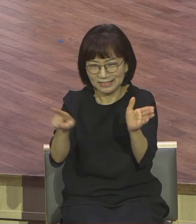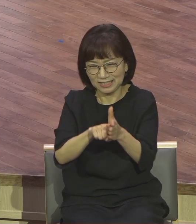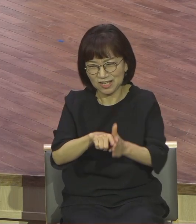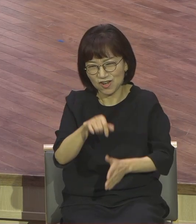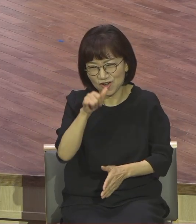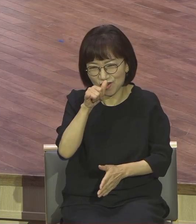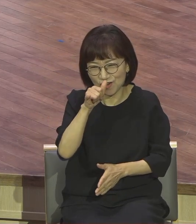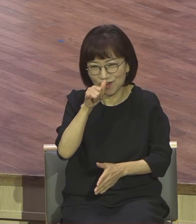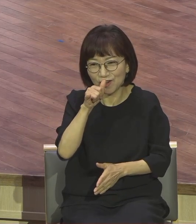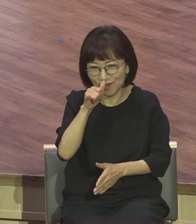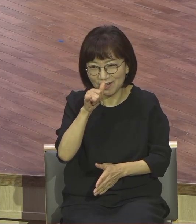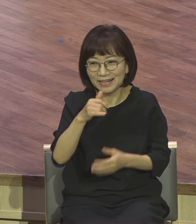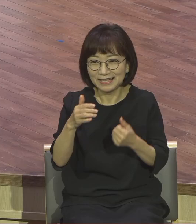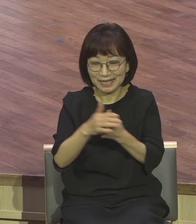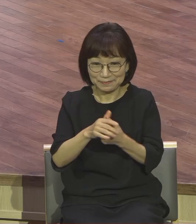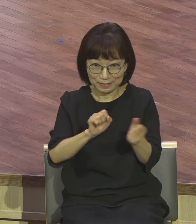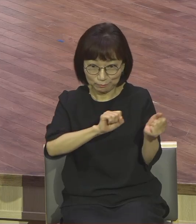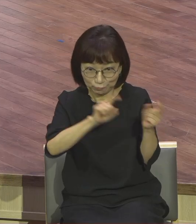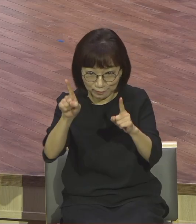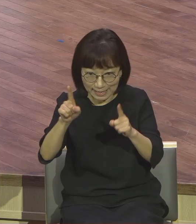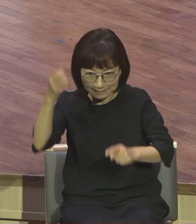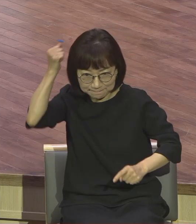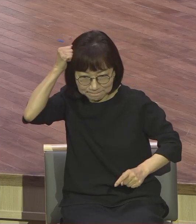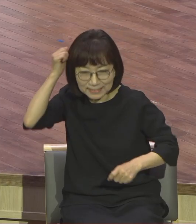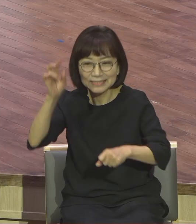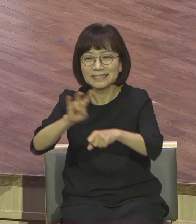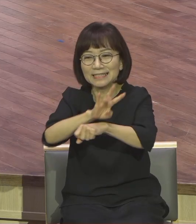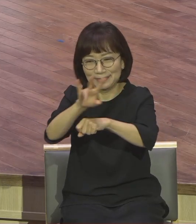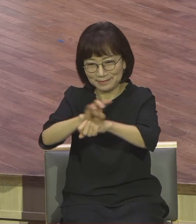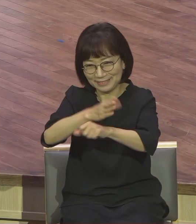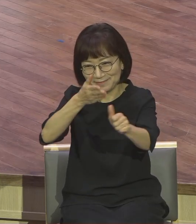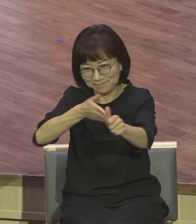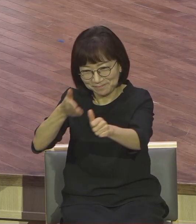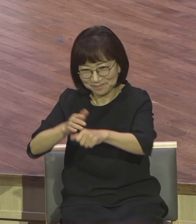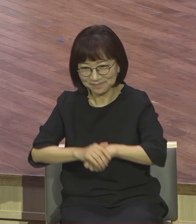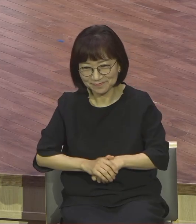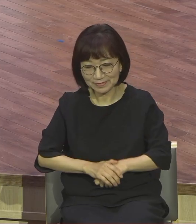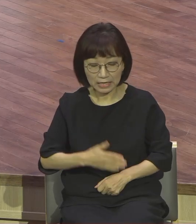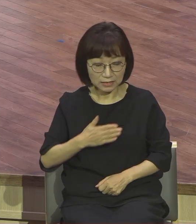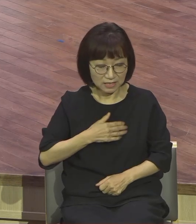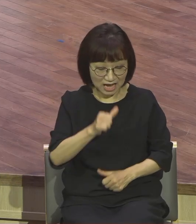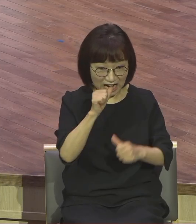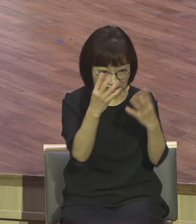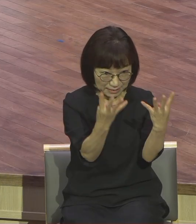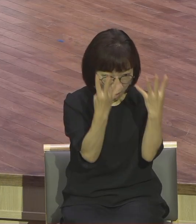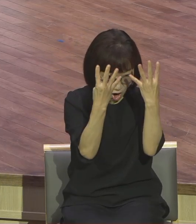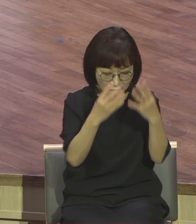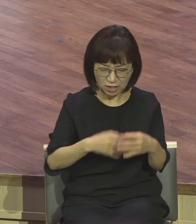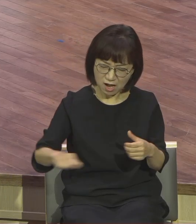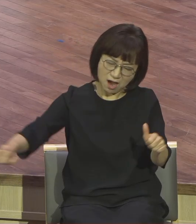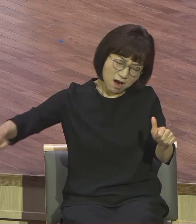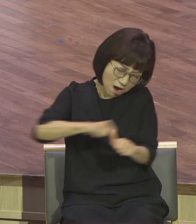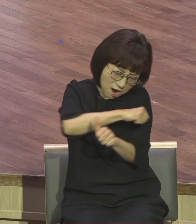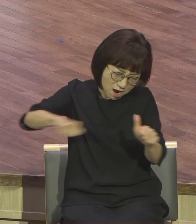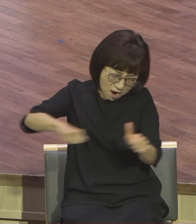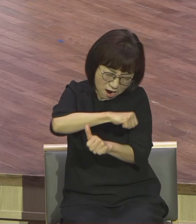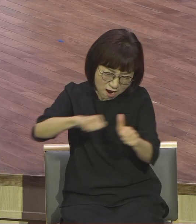상관없어. 감옥에 갔든지 세월항을 찾든지 두드려 맞았든지 상관없이 바울은